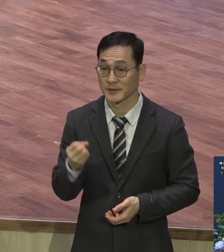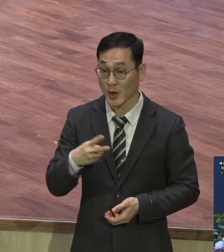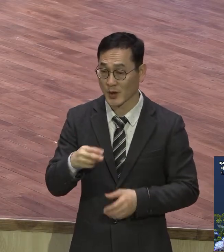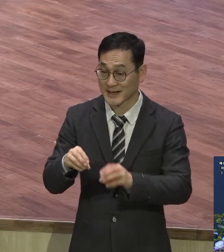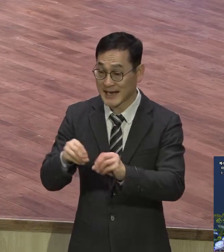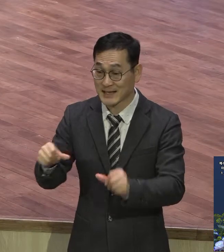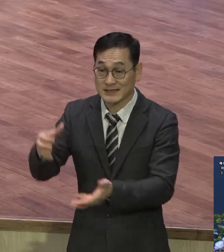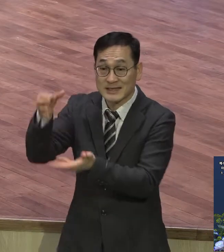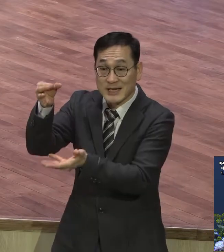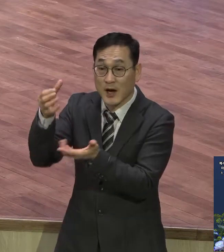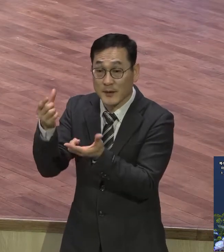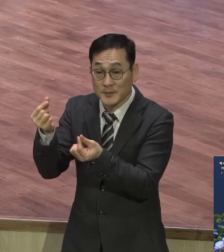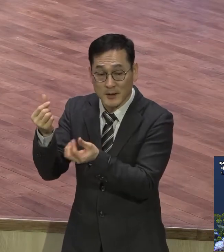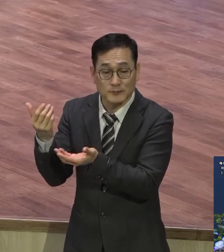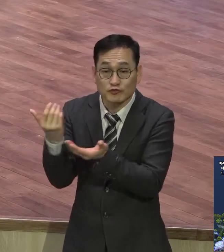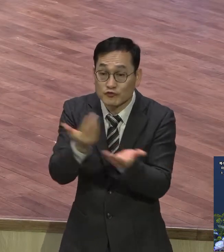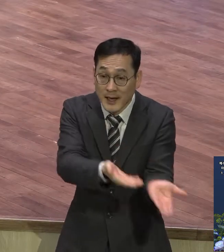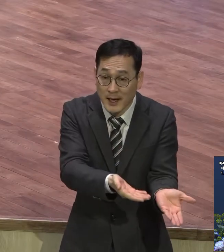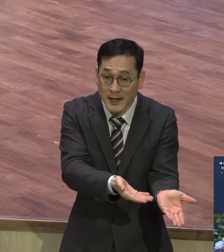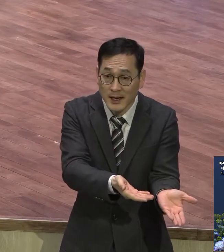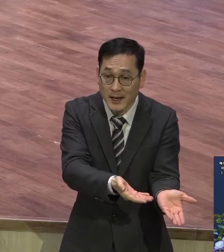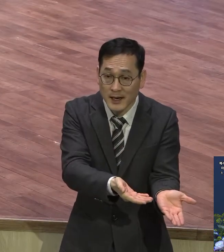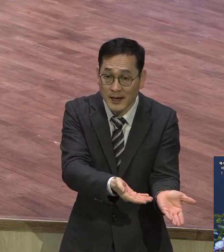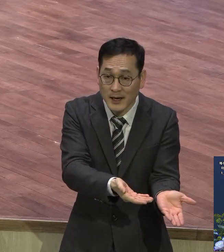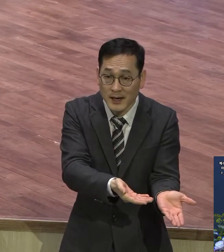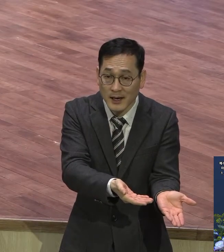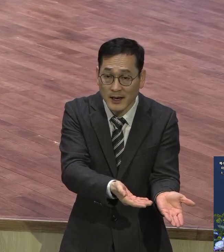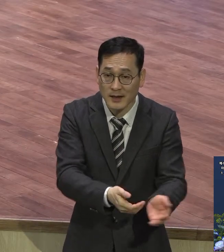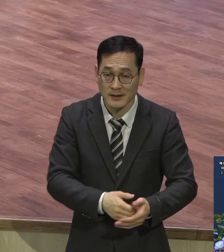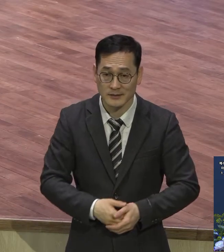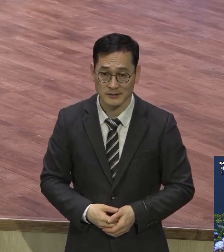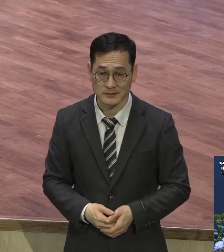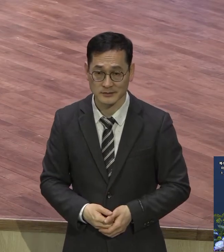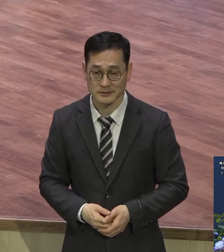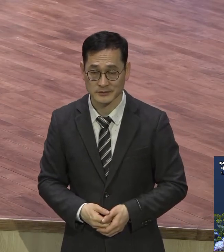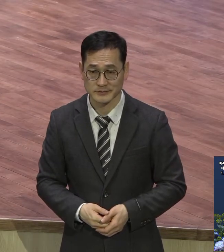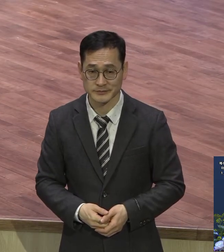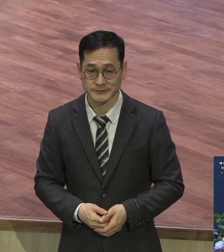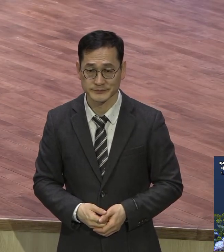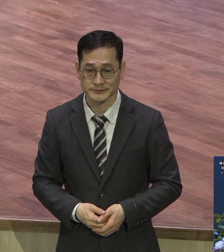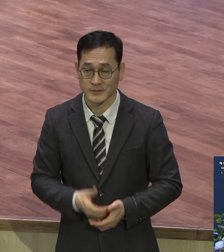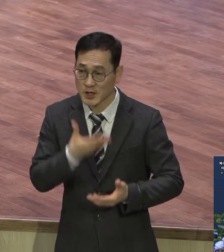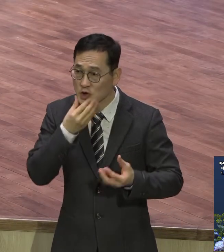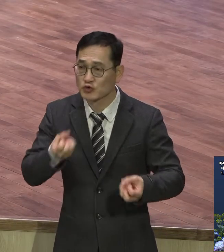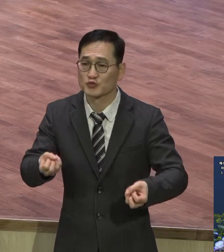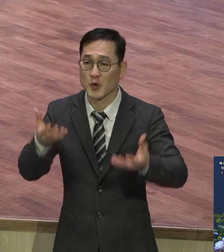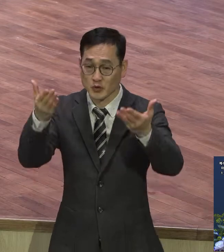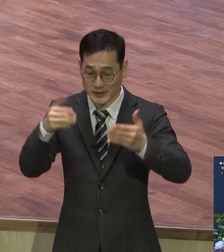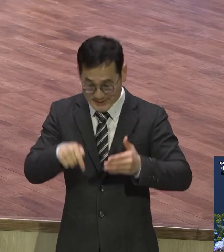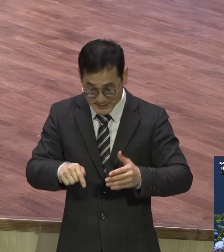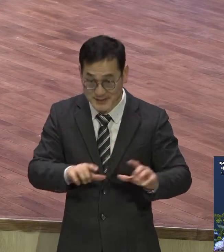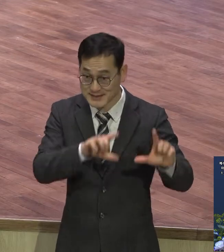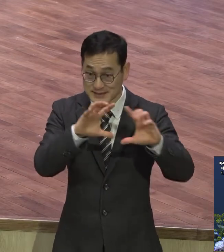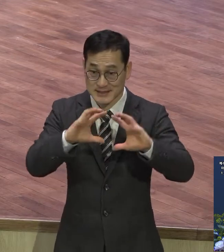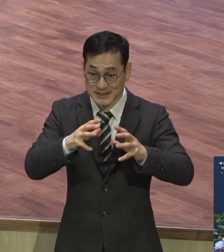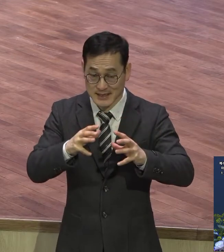뿐만 아니라 이 땅에서의 삶 속에서도 주어지는 축복을 말하고 있어요 이 땅에서도 주어지는 축복